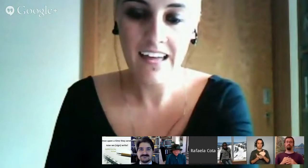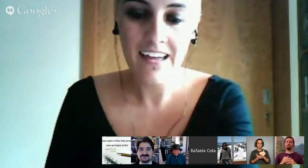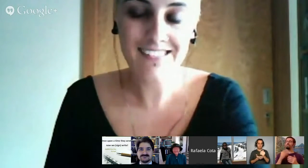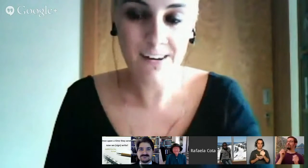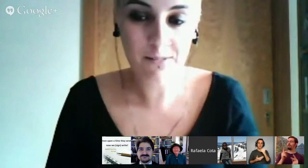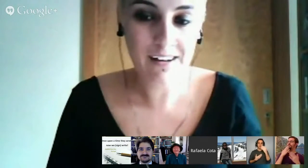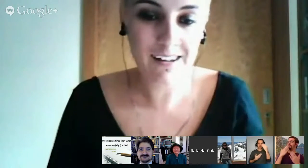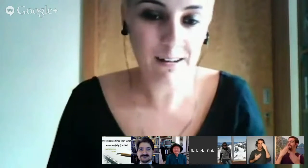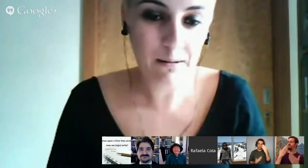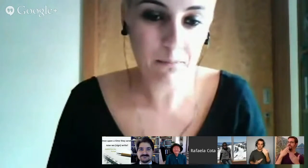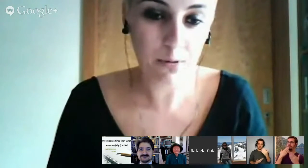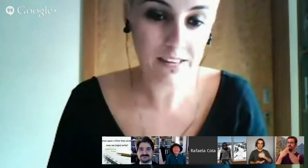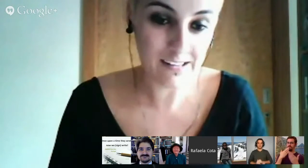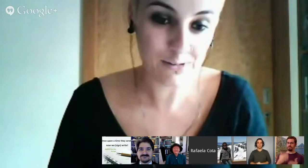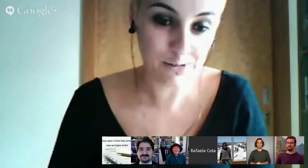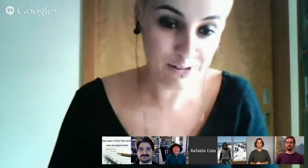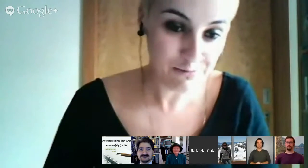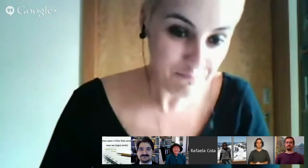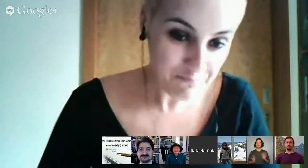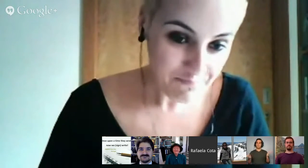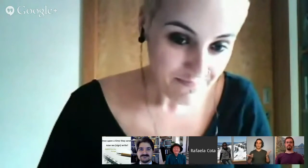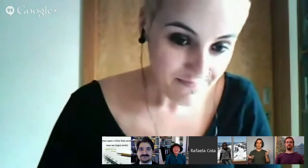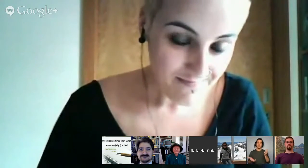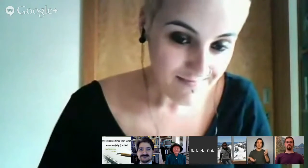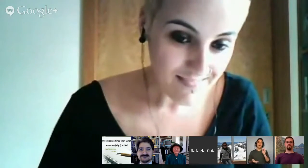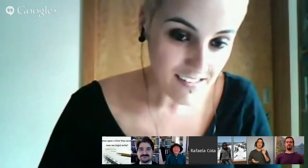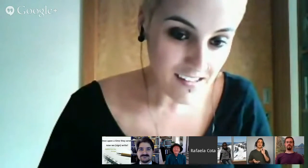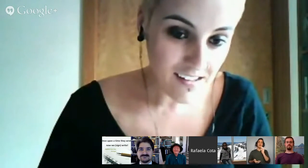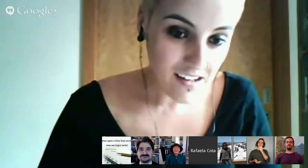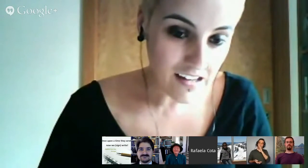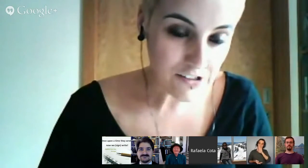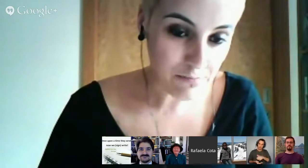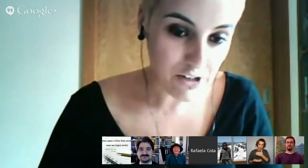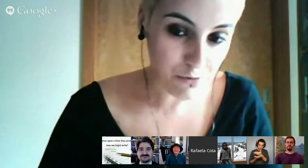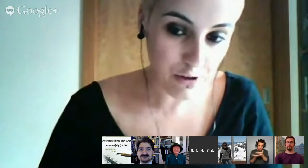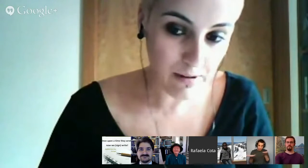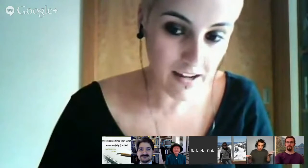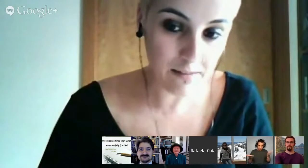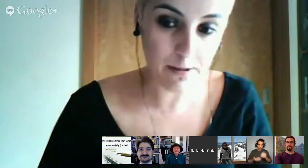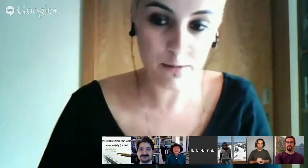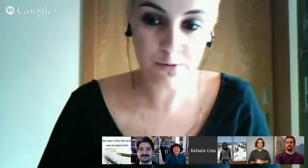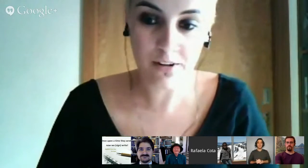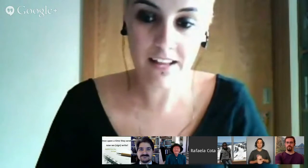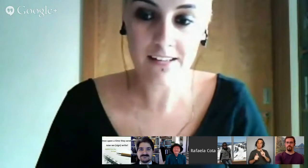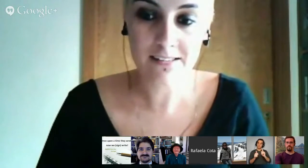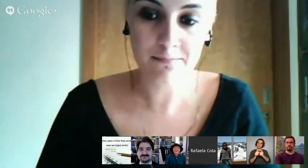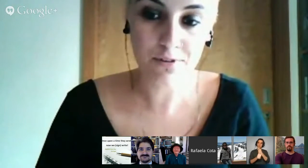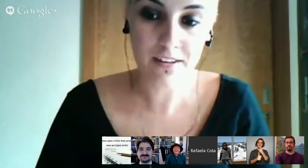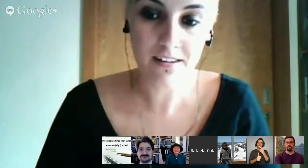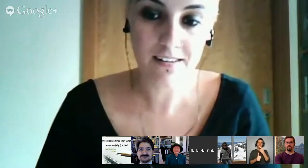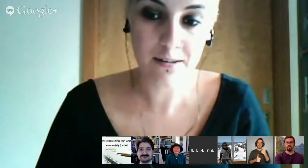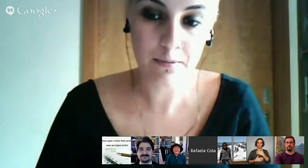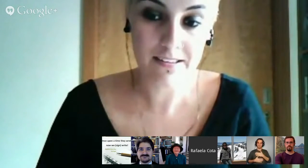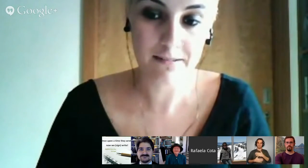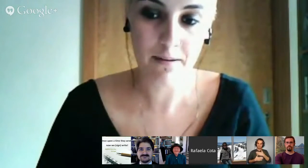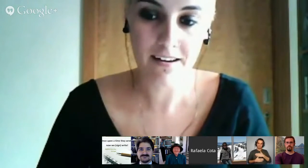Então, boa tarde a todos. Antes de mais, muito obrigada pela oportunidade de poder participar